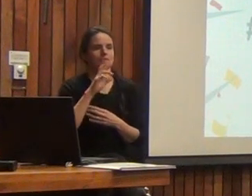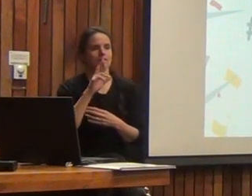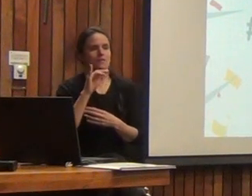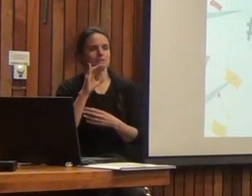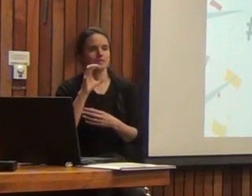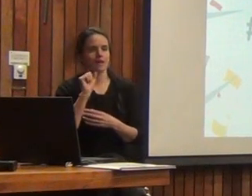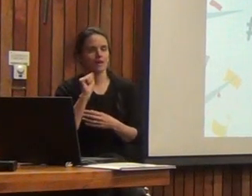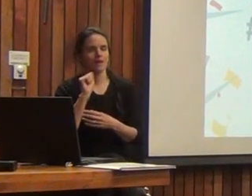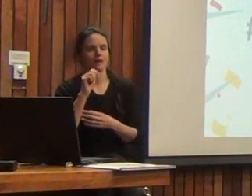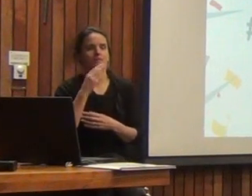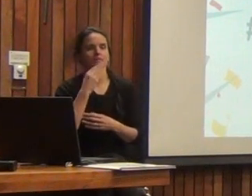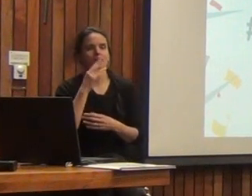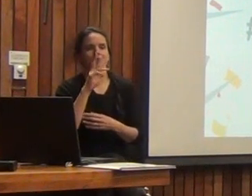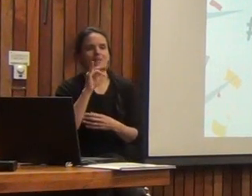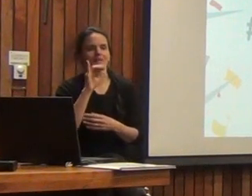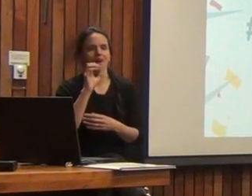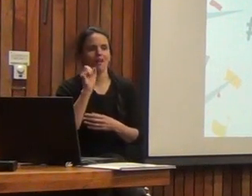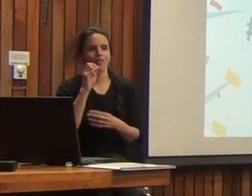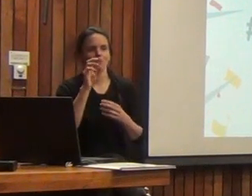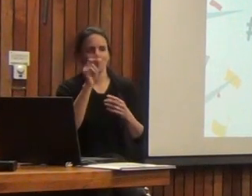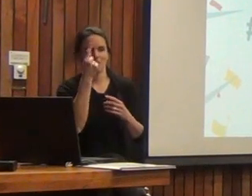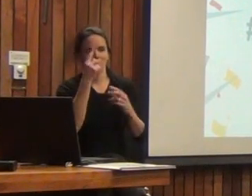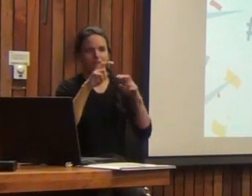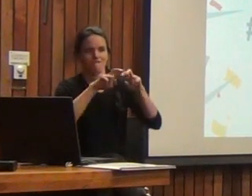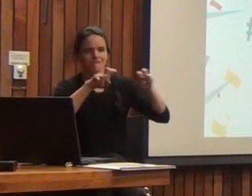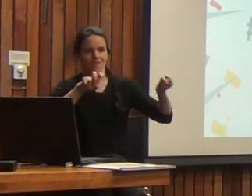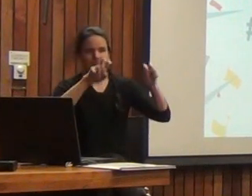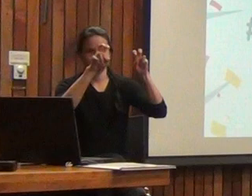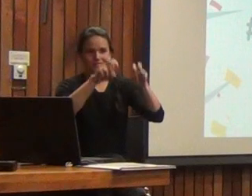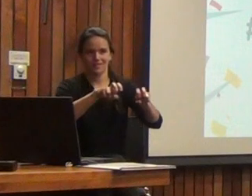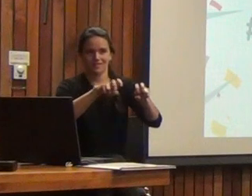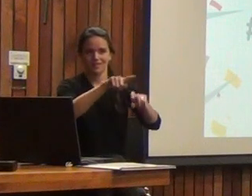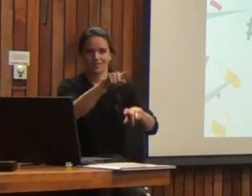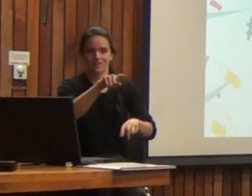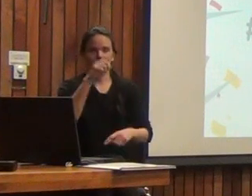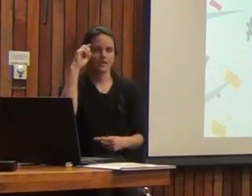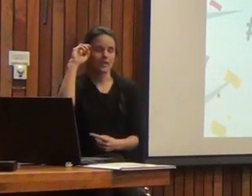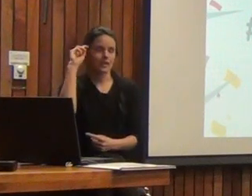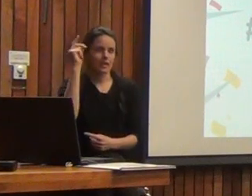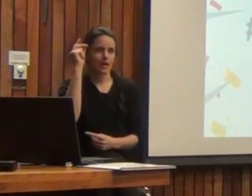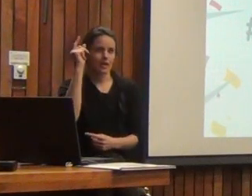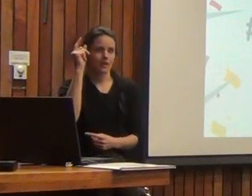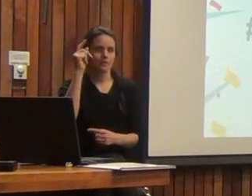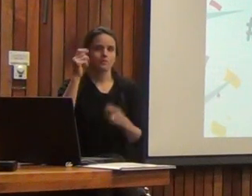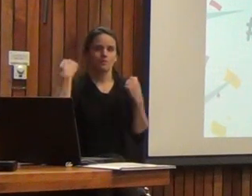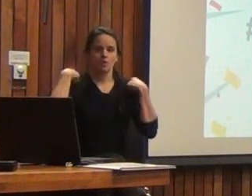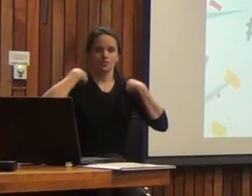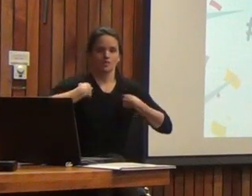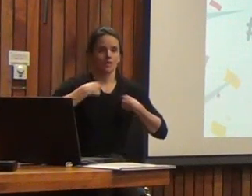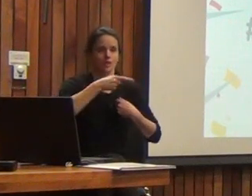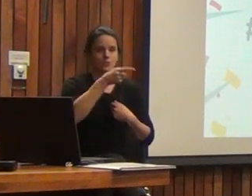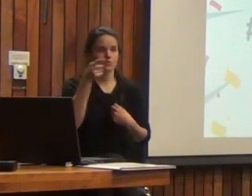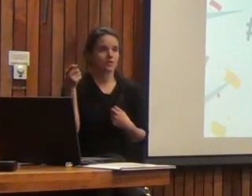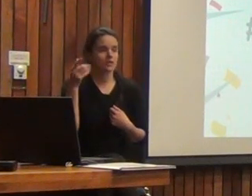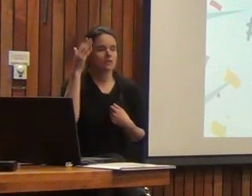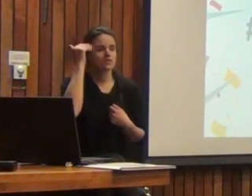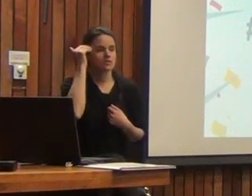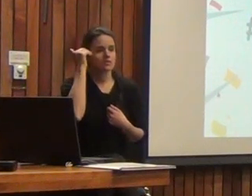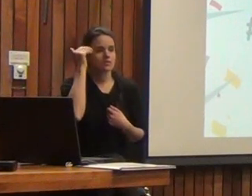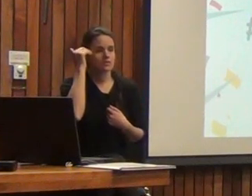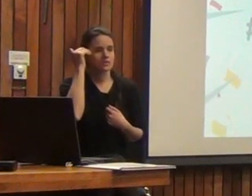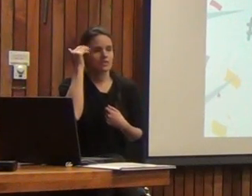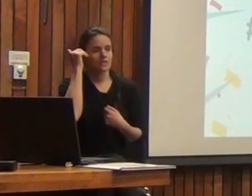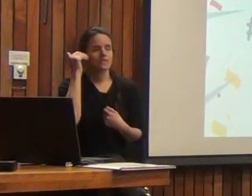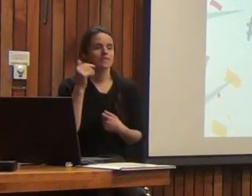en la esquina de la primera fila, que son los que crean esta mochila y que, si ustedes no lo saben, la versión